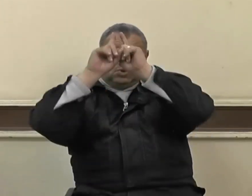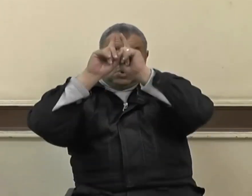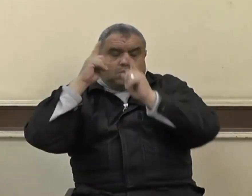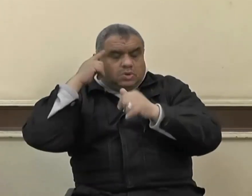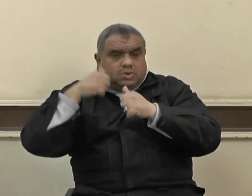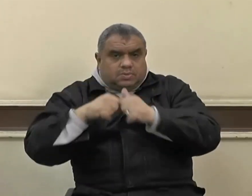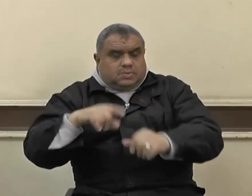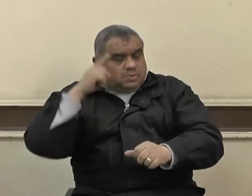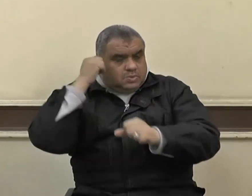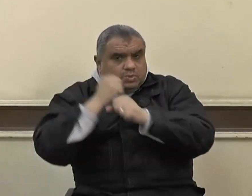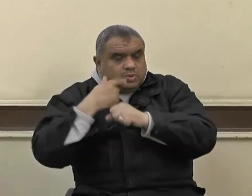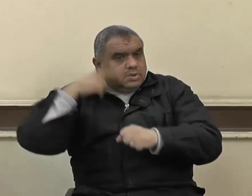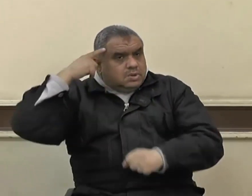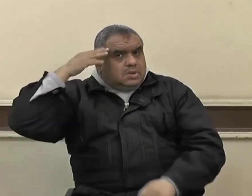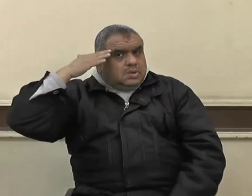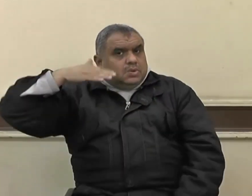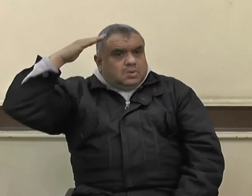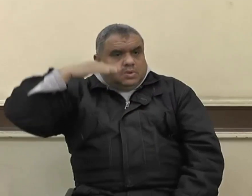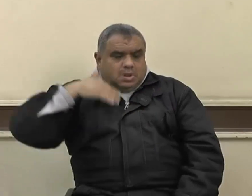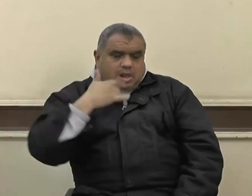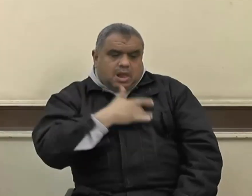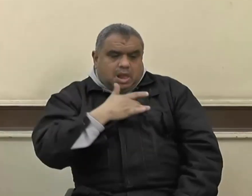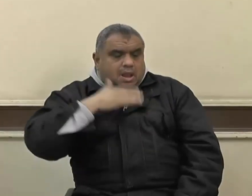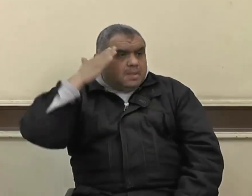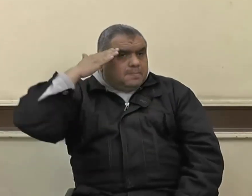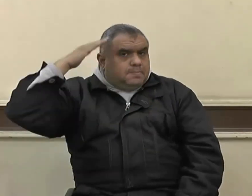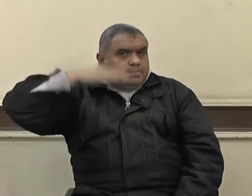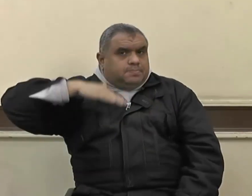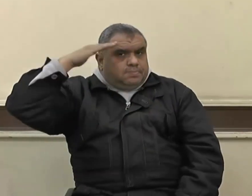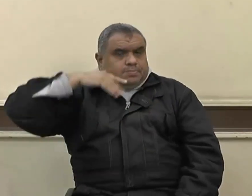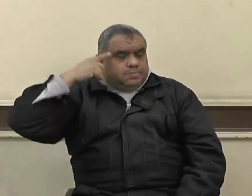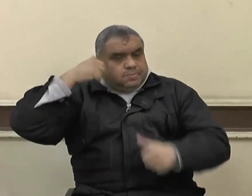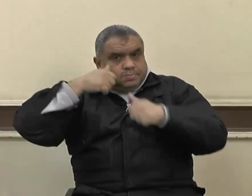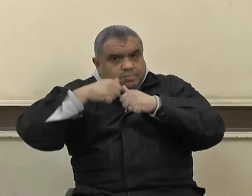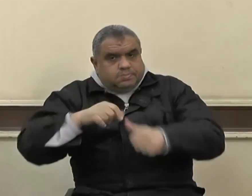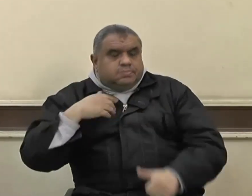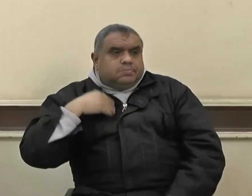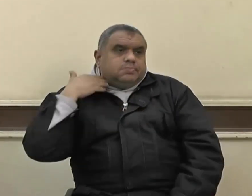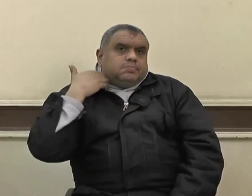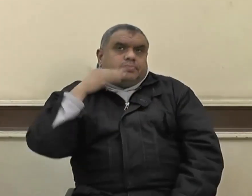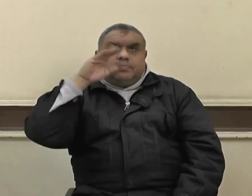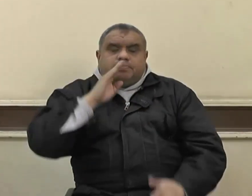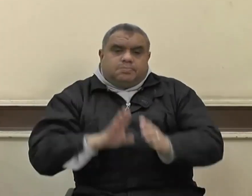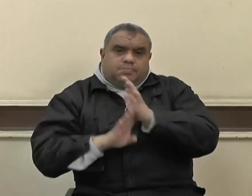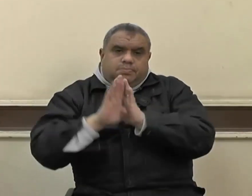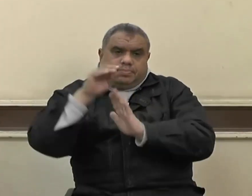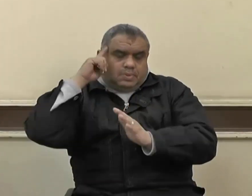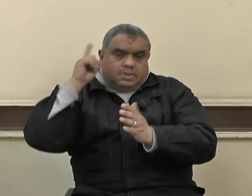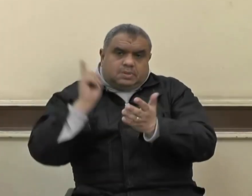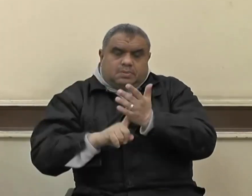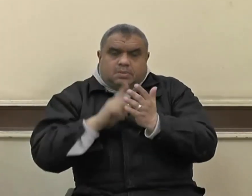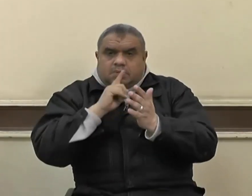إلا جاء يوم القيامة اللون الدم والريح ريح المسك